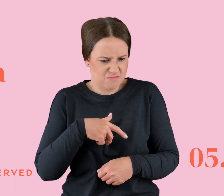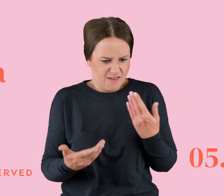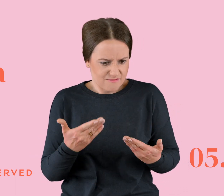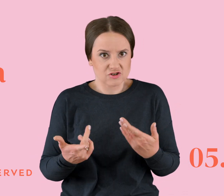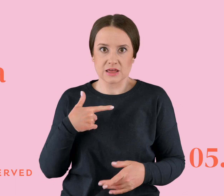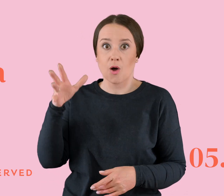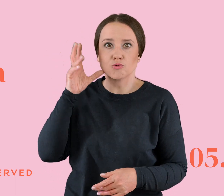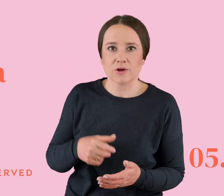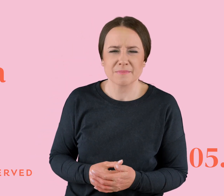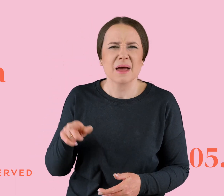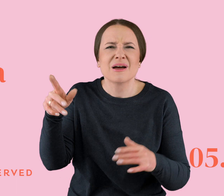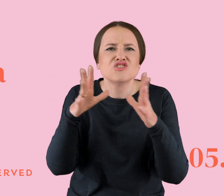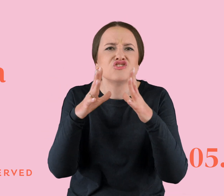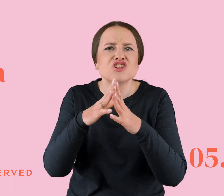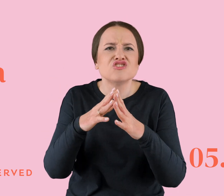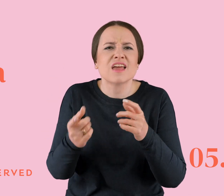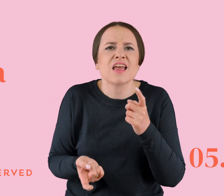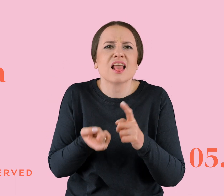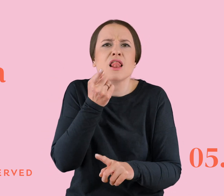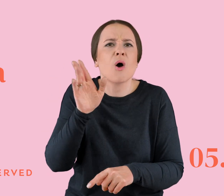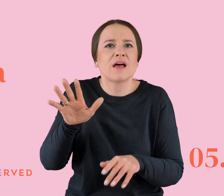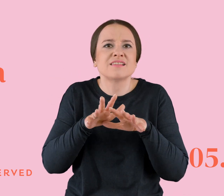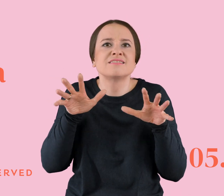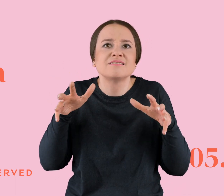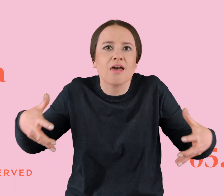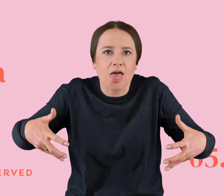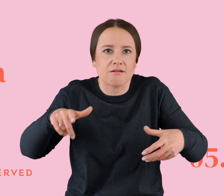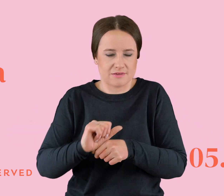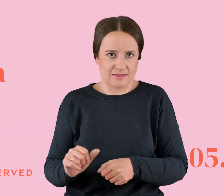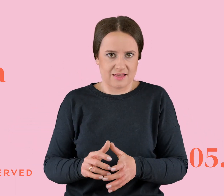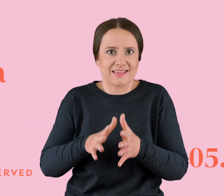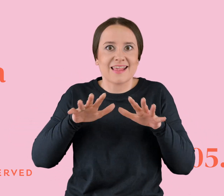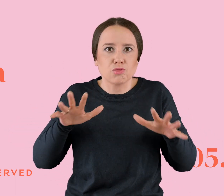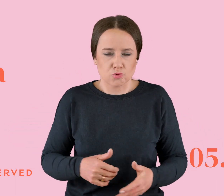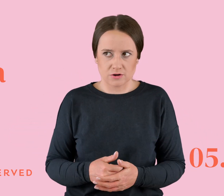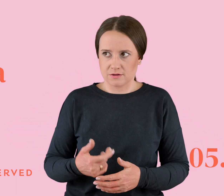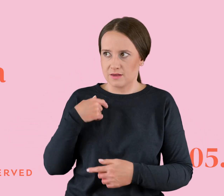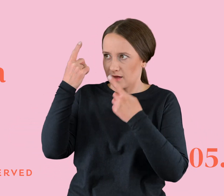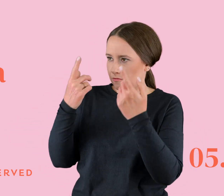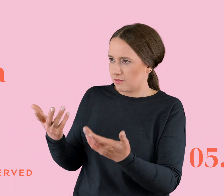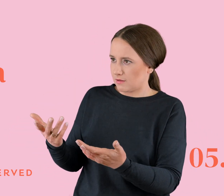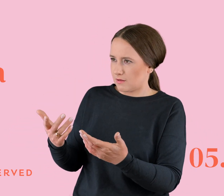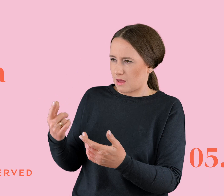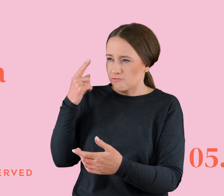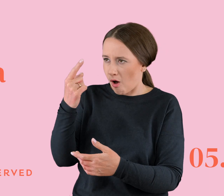usłyszałam masz o jakieś 10 kilo za dużo. I sobie myślę, czy oczy mu chyba wydłubali jak się zaczynaliśmy spotykać. Bardzo śmieszne.